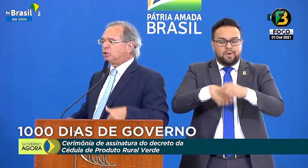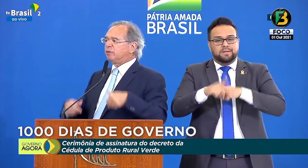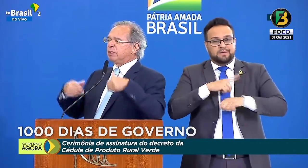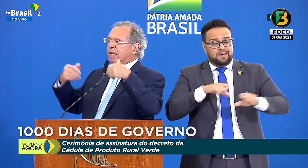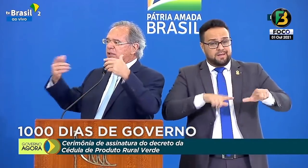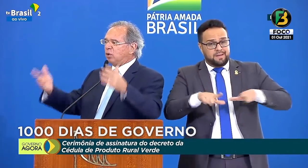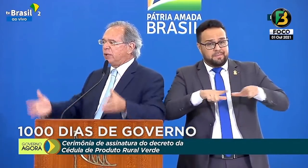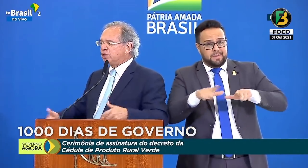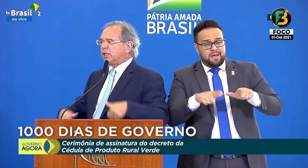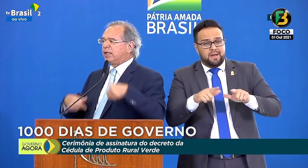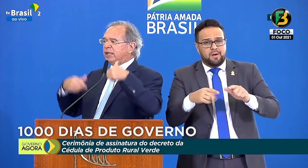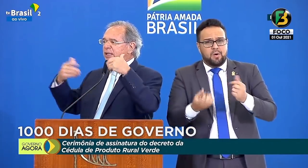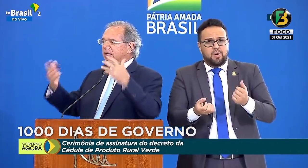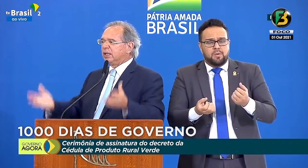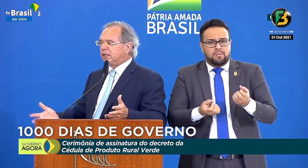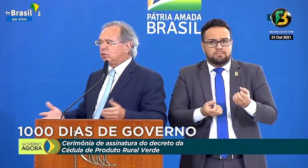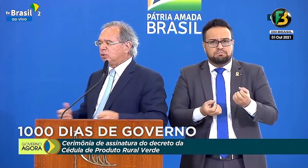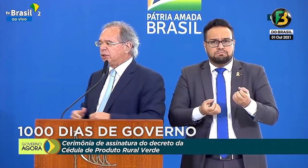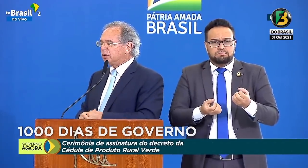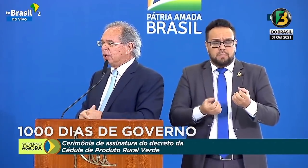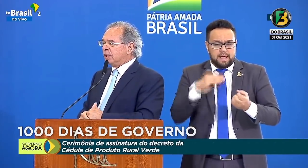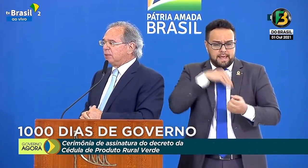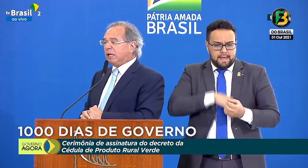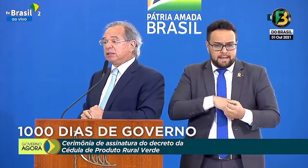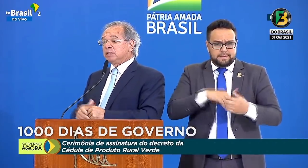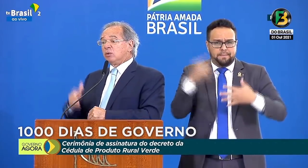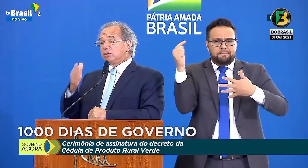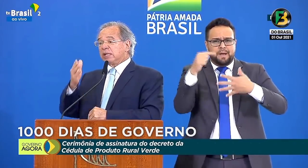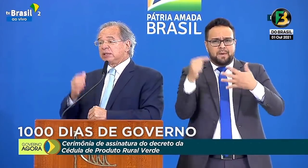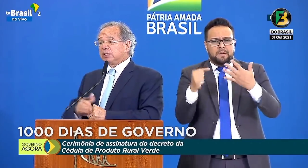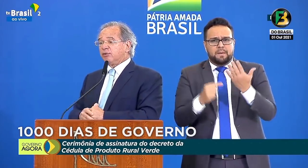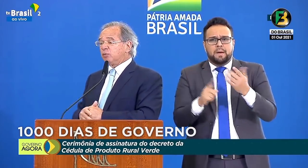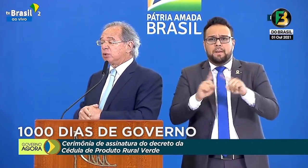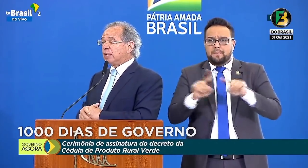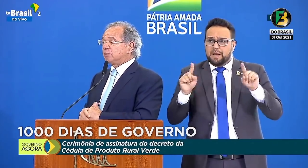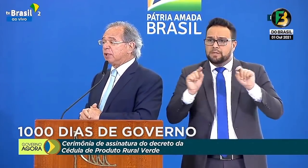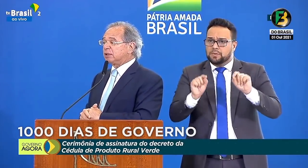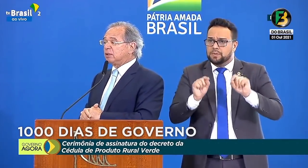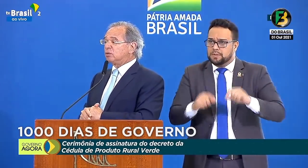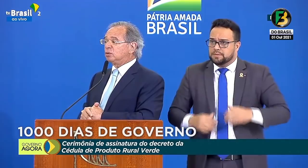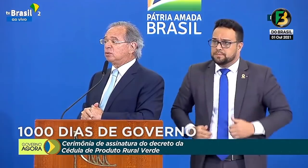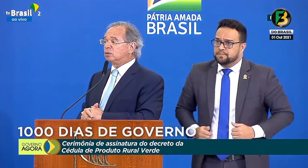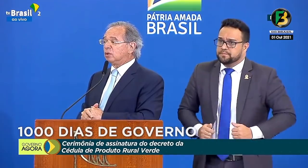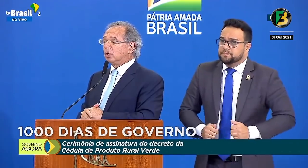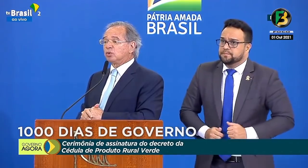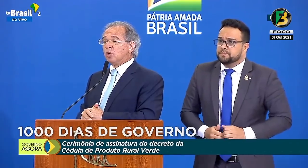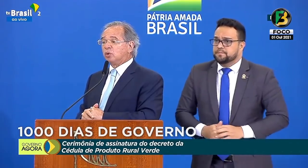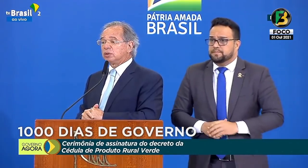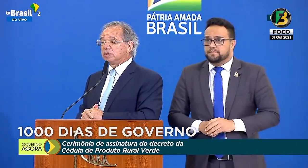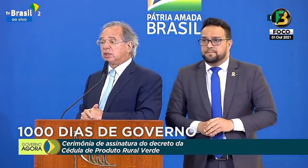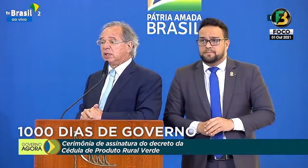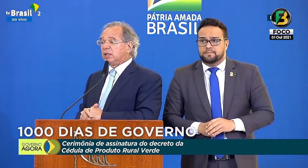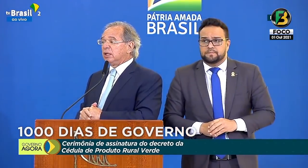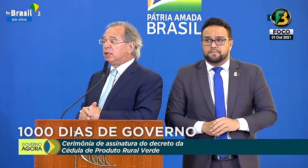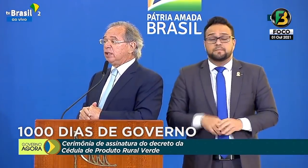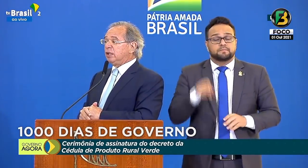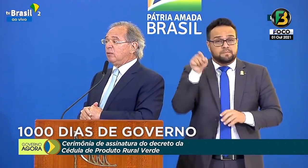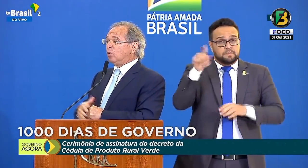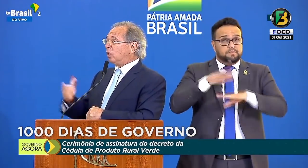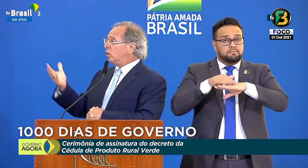cria produtividade, aumenta em renda e tudo isso. Mas então o Saxida foi buscar inspiração no Ronald Coase